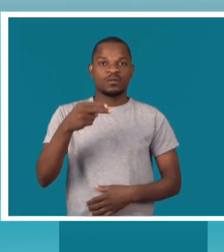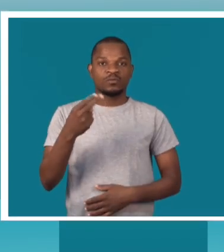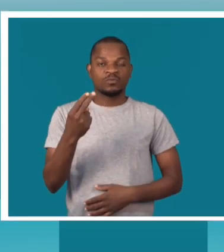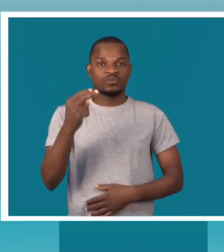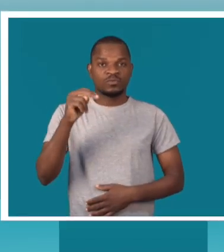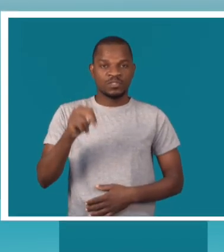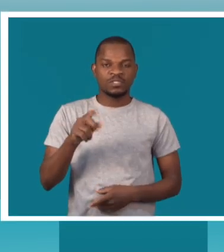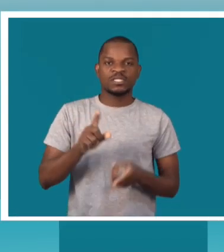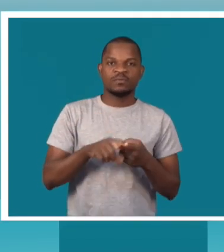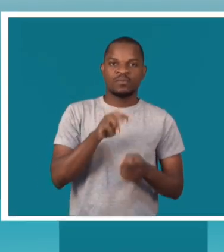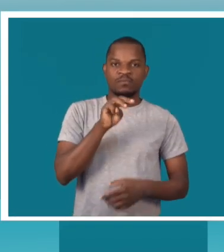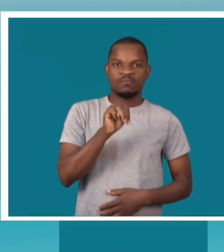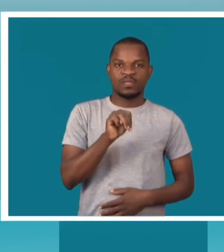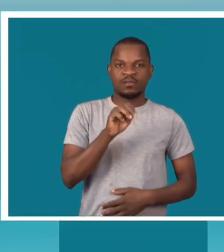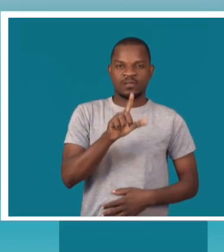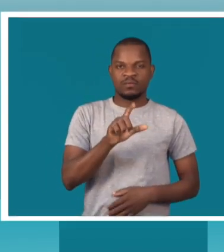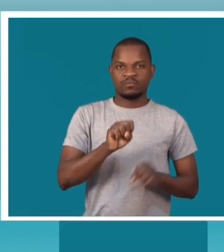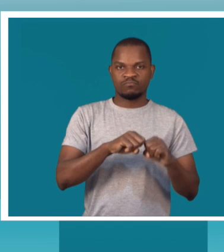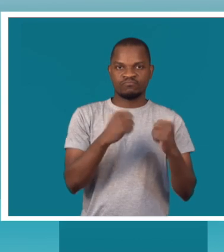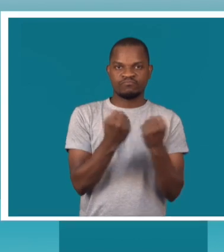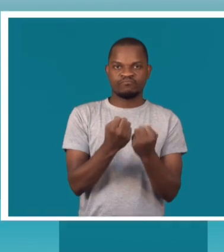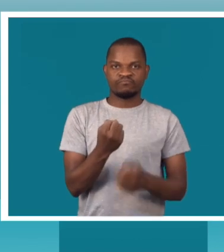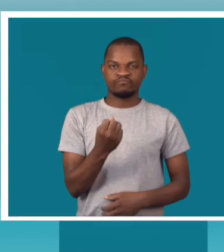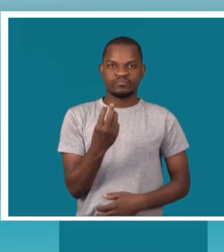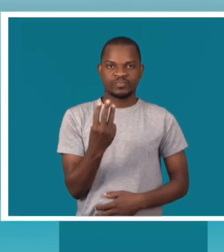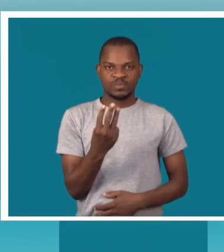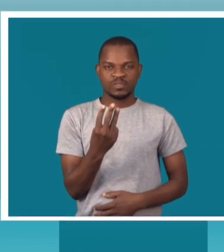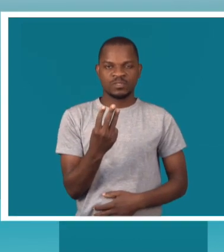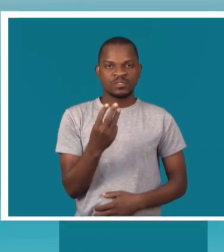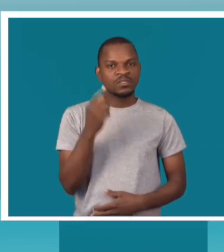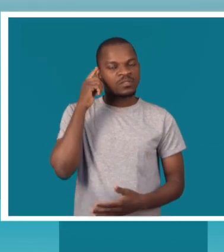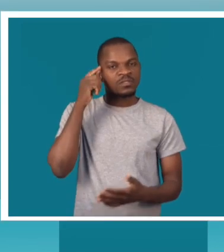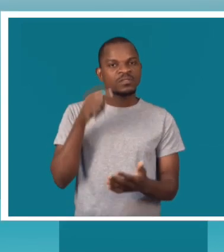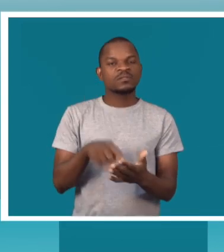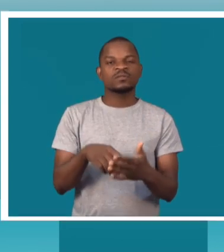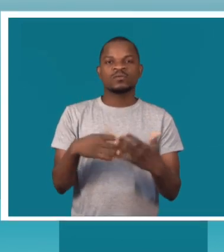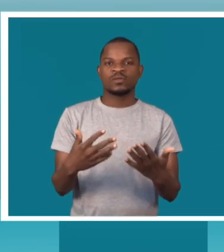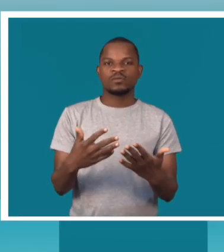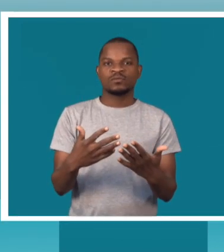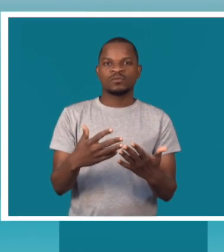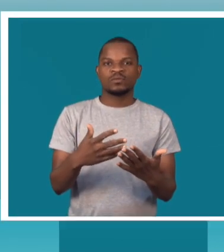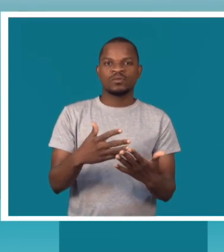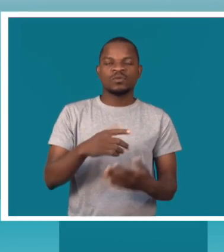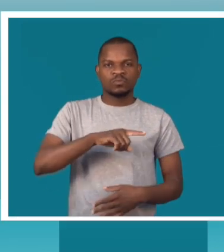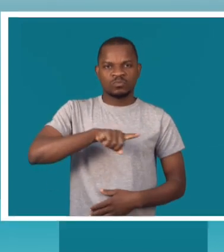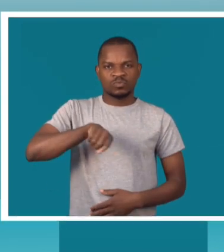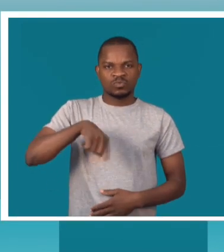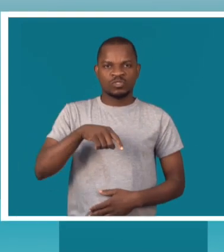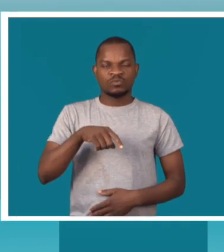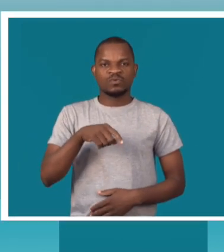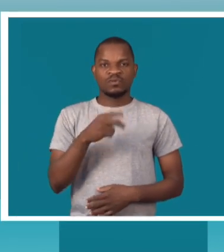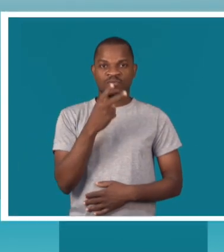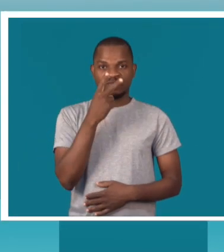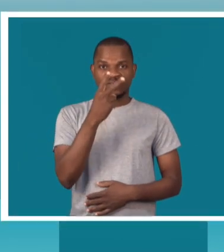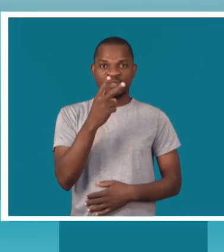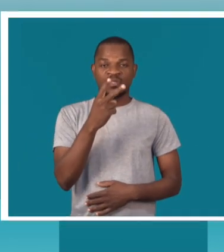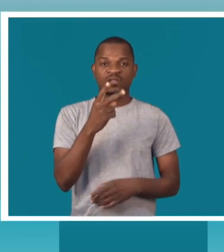H2N e Media Lab, sabemos que claramente estamos a corrigir, estamos a cobrir uma